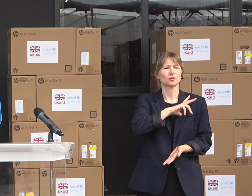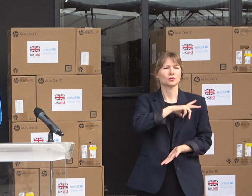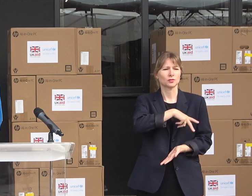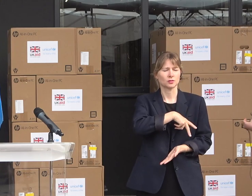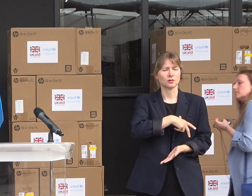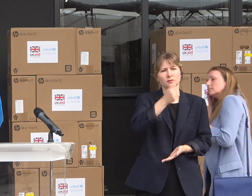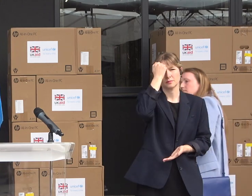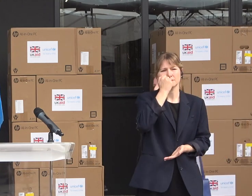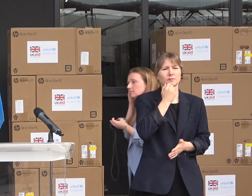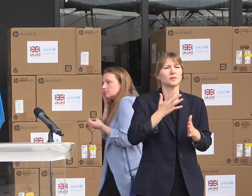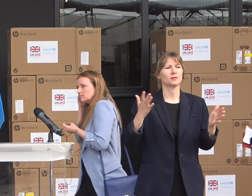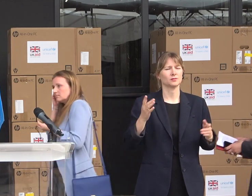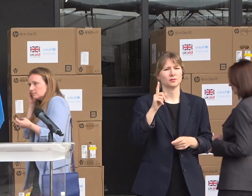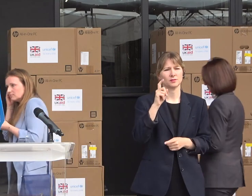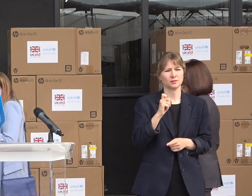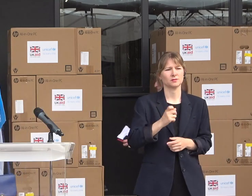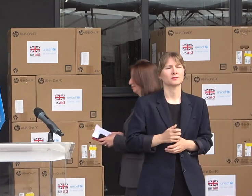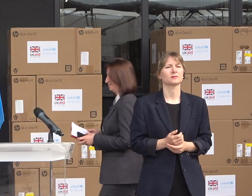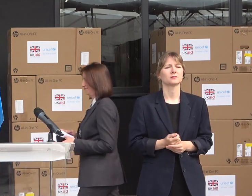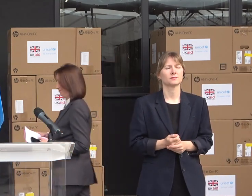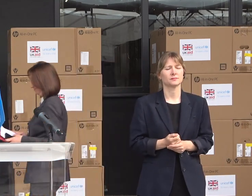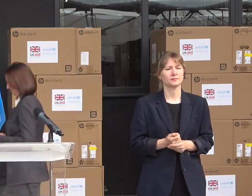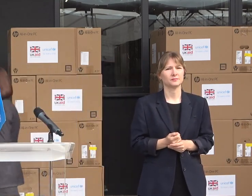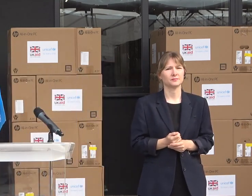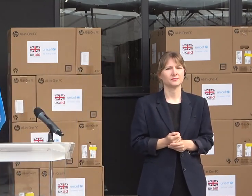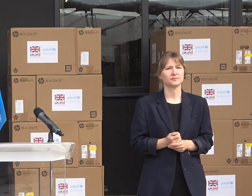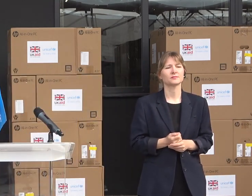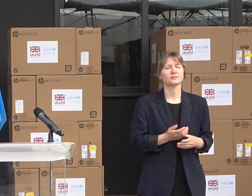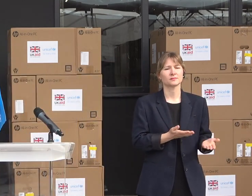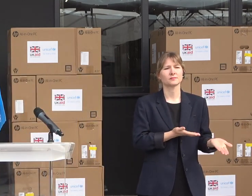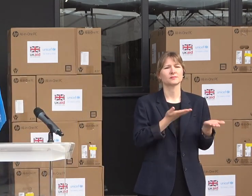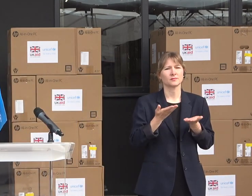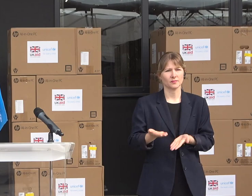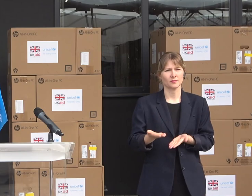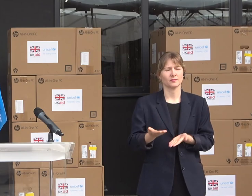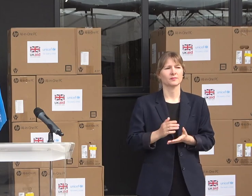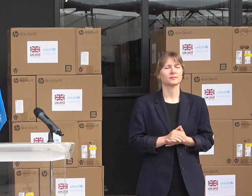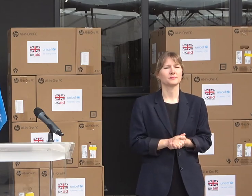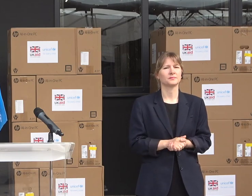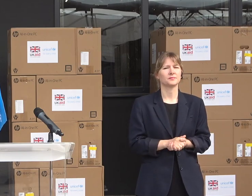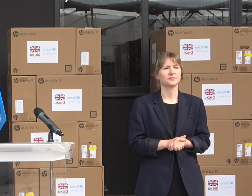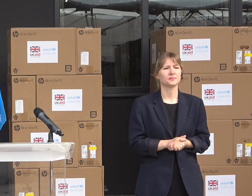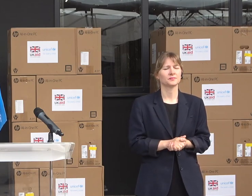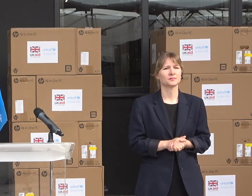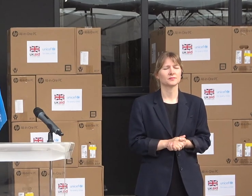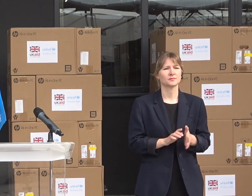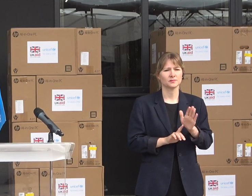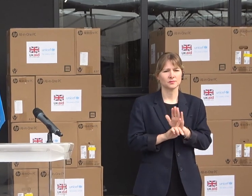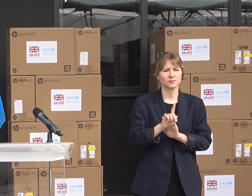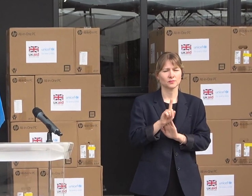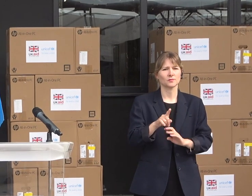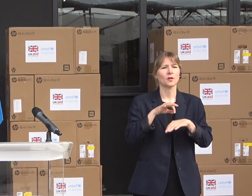Vă mulțumim mult pentru că ne-ați mă rog pe prezența. Dăm start